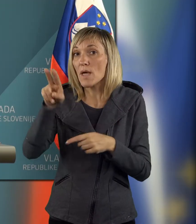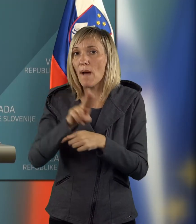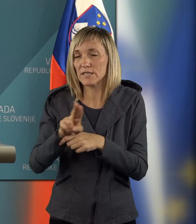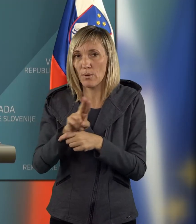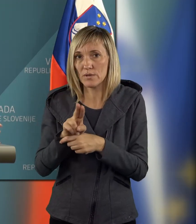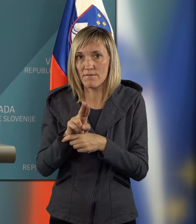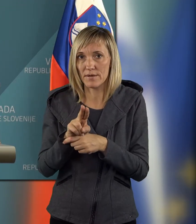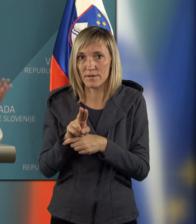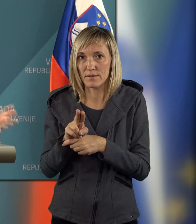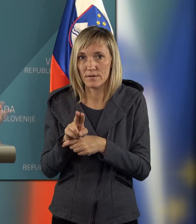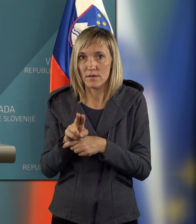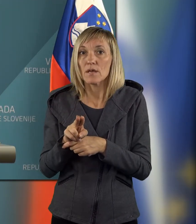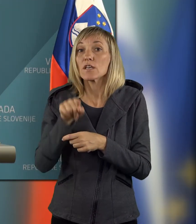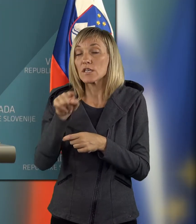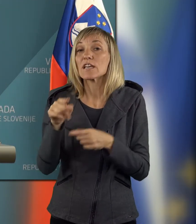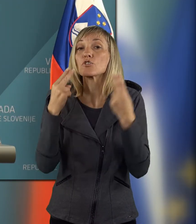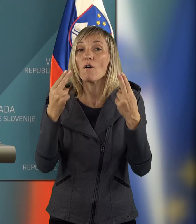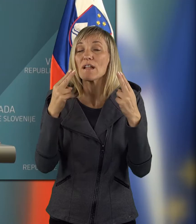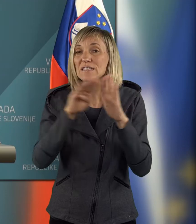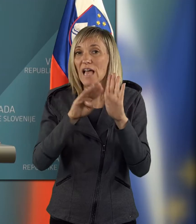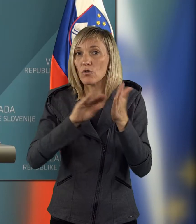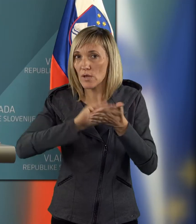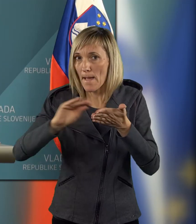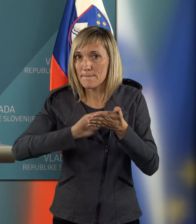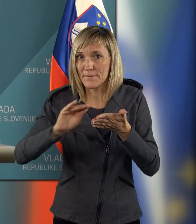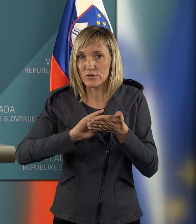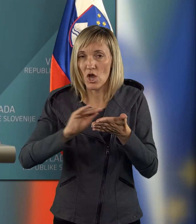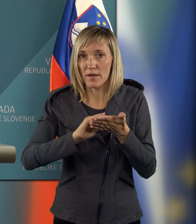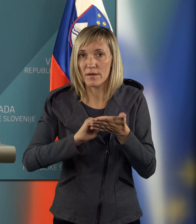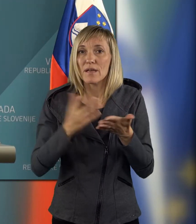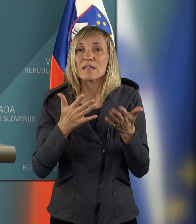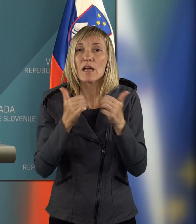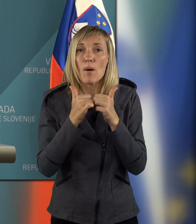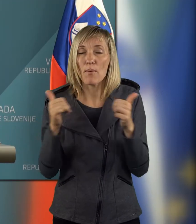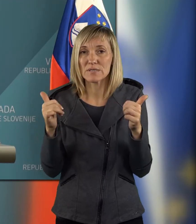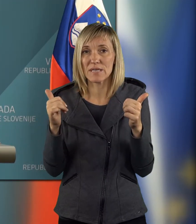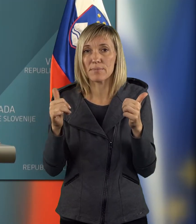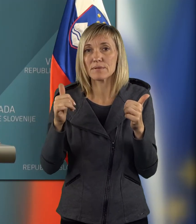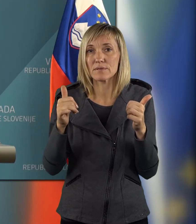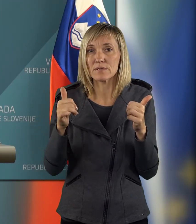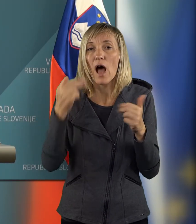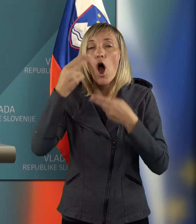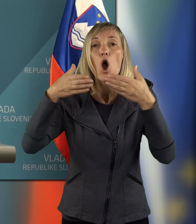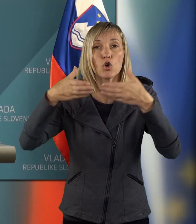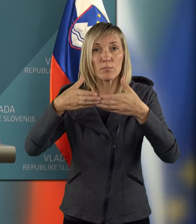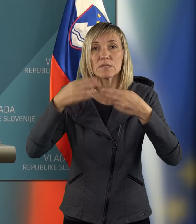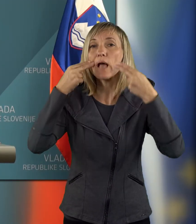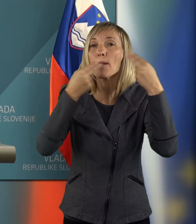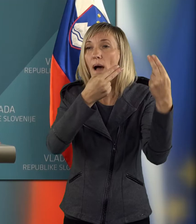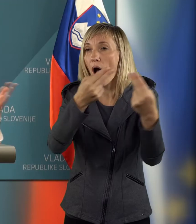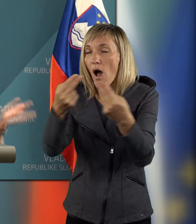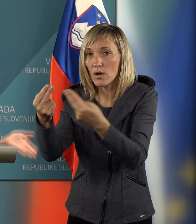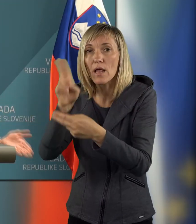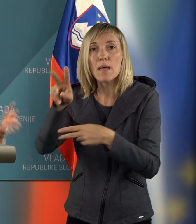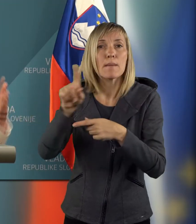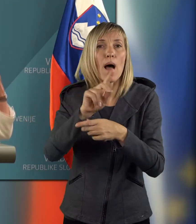izpolnjuje, ker je to tudi veljavni zakonodaji predpisano, kjer posebna imenovana komisija pregleda